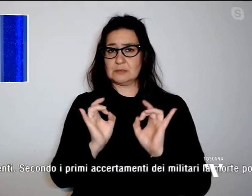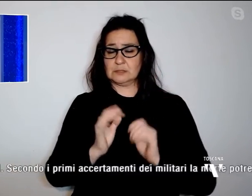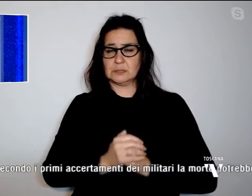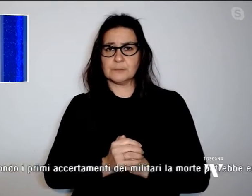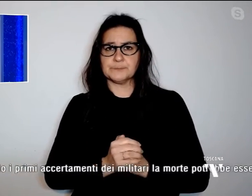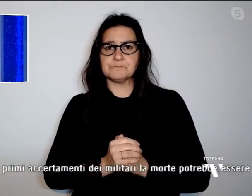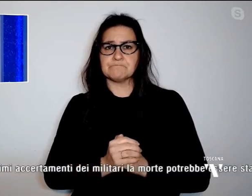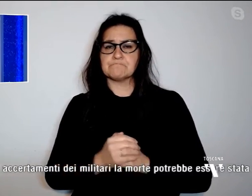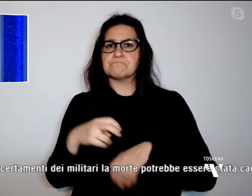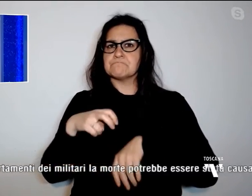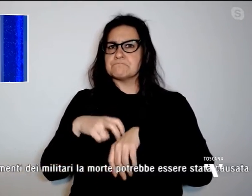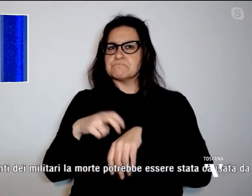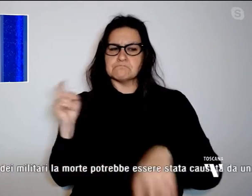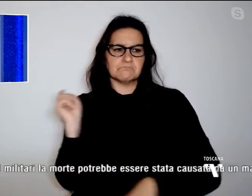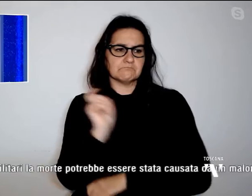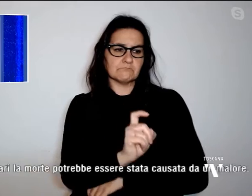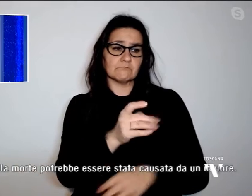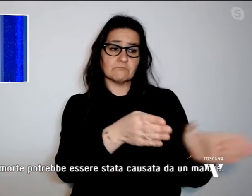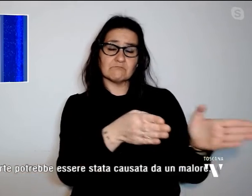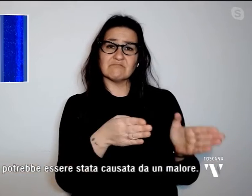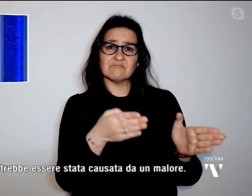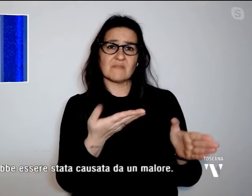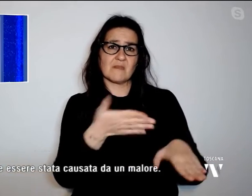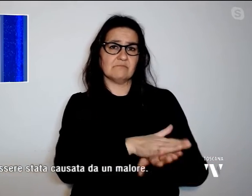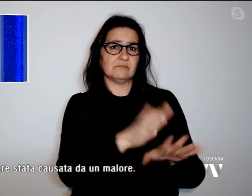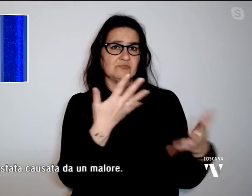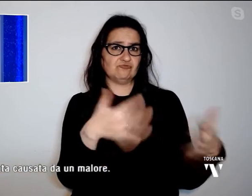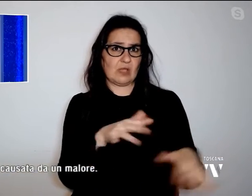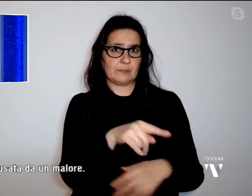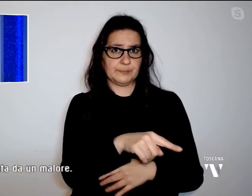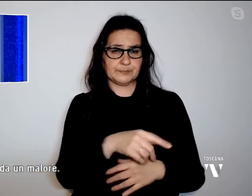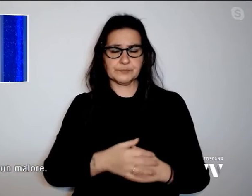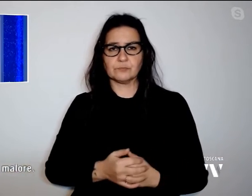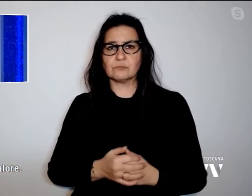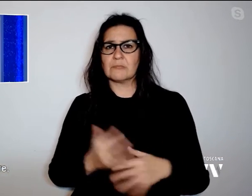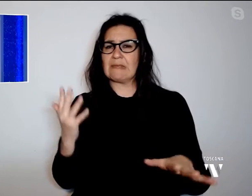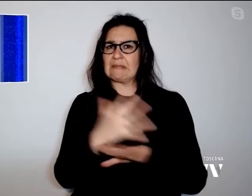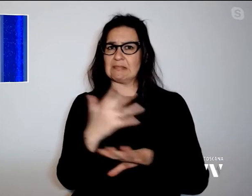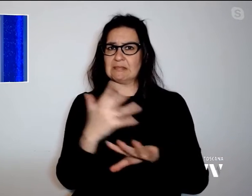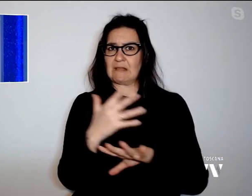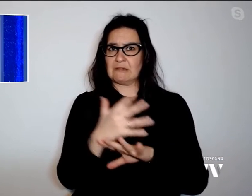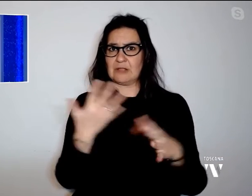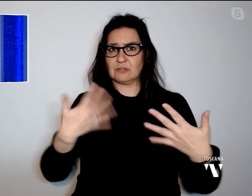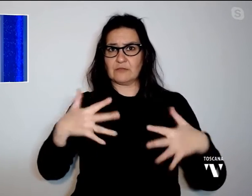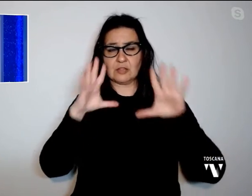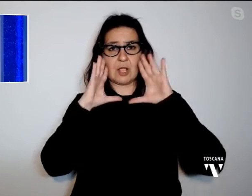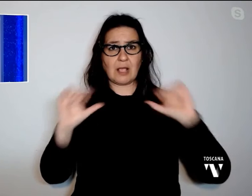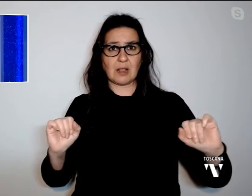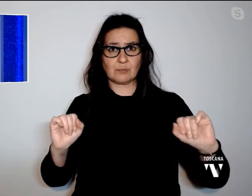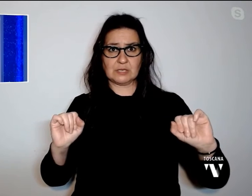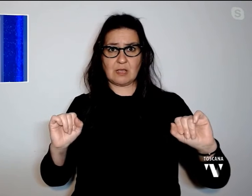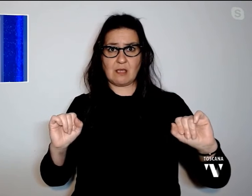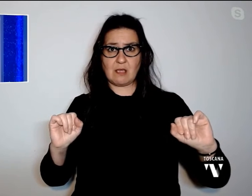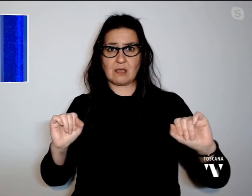medici l'uomo a terra era già morto. Sul posto sono intervenuti anche i carabinieri della stazione di